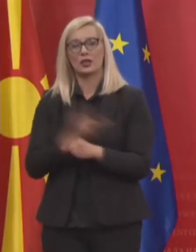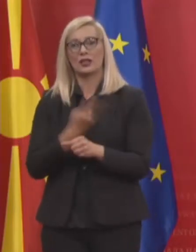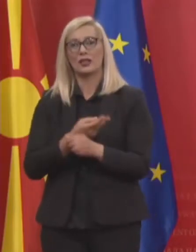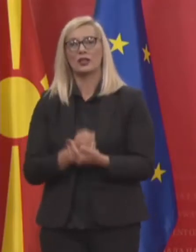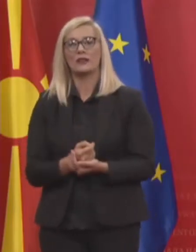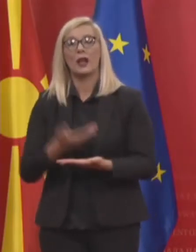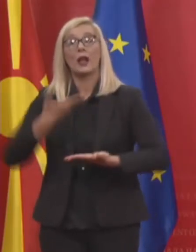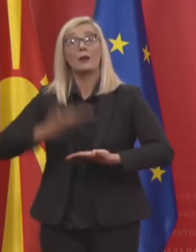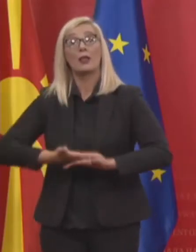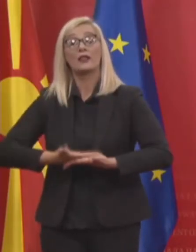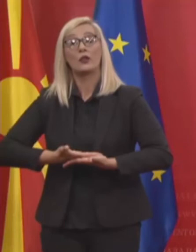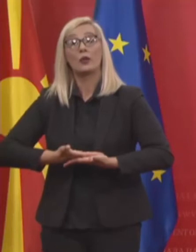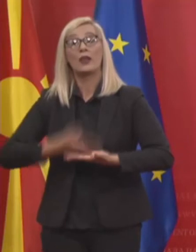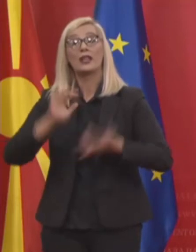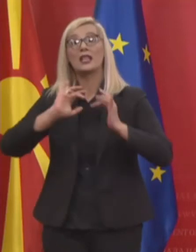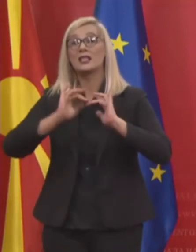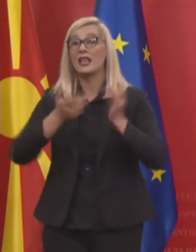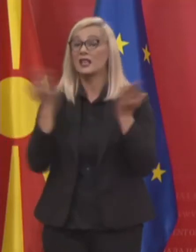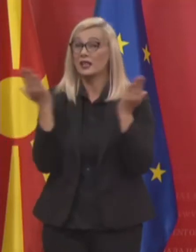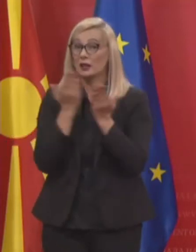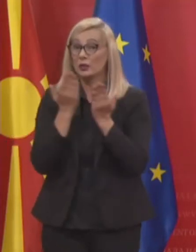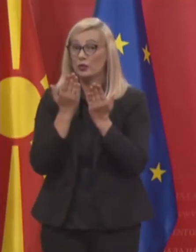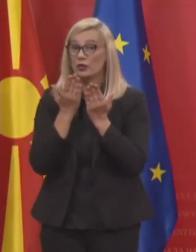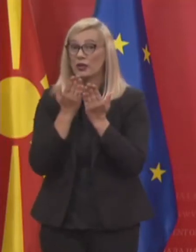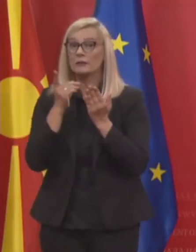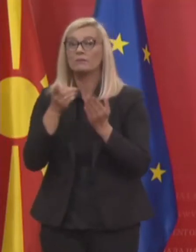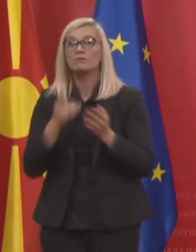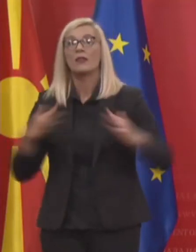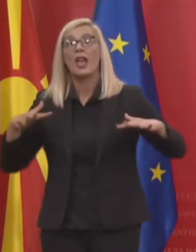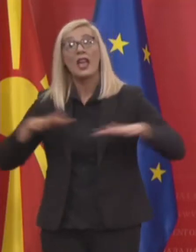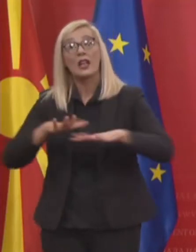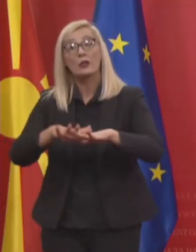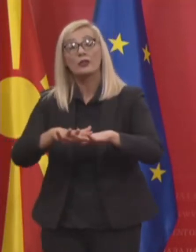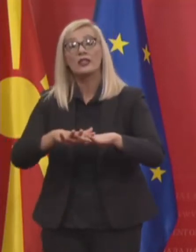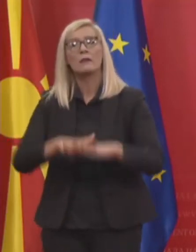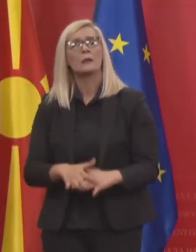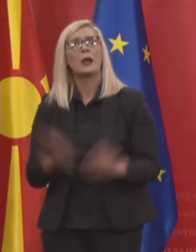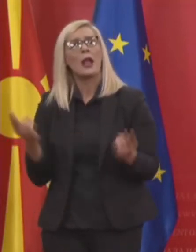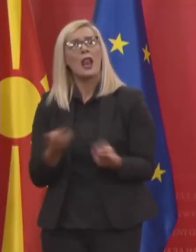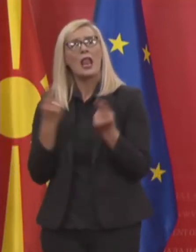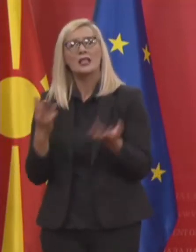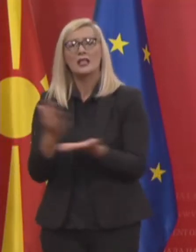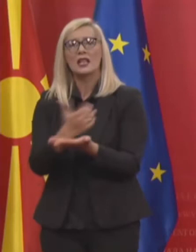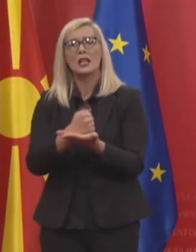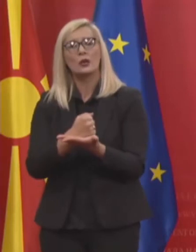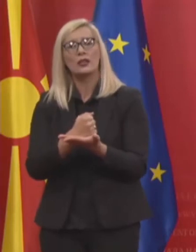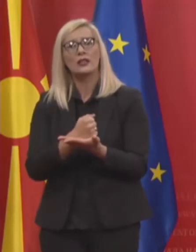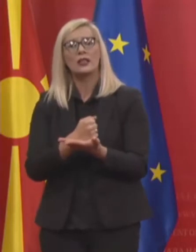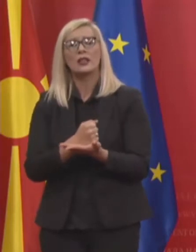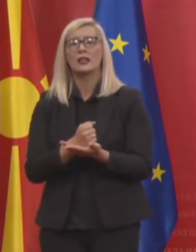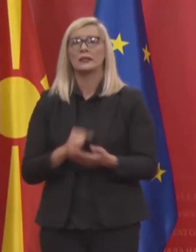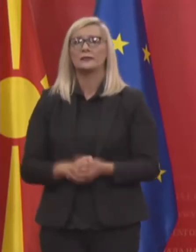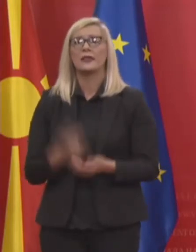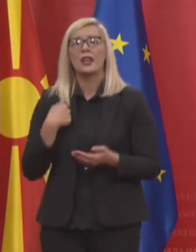Платформата за онлайн учење е инклузивна, едноставна за користење и искрено